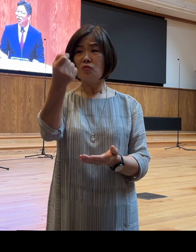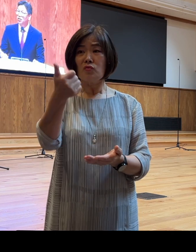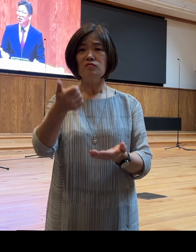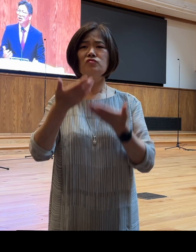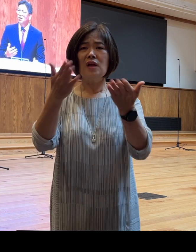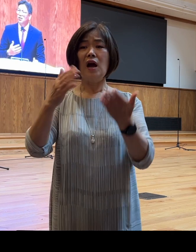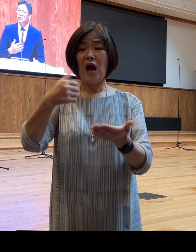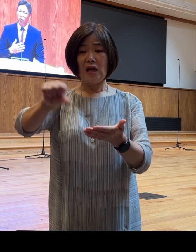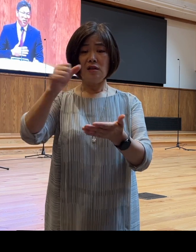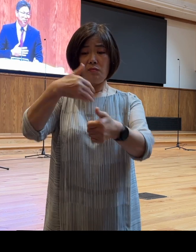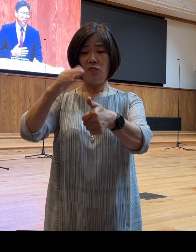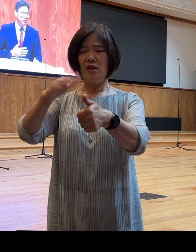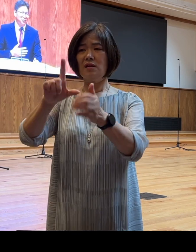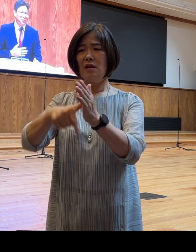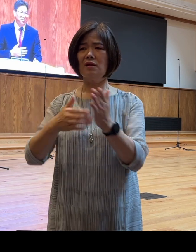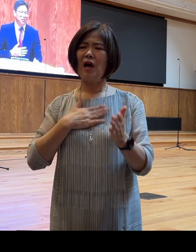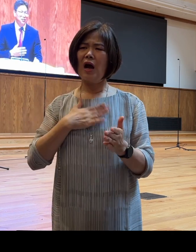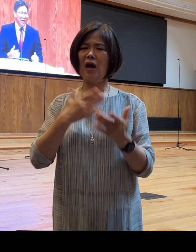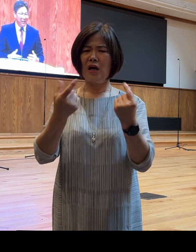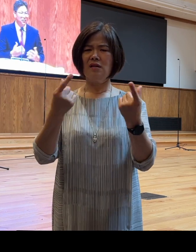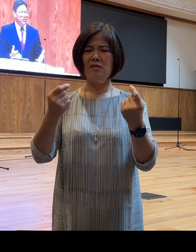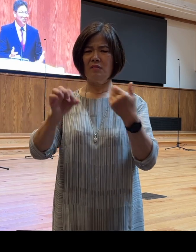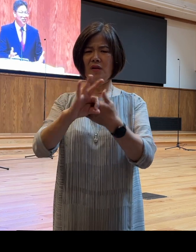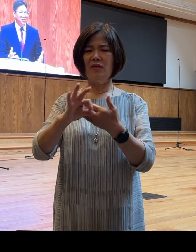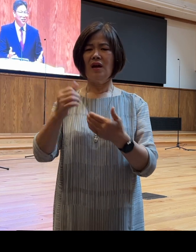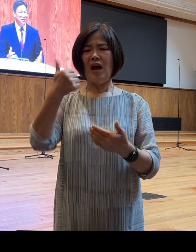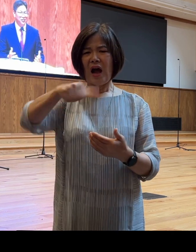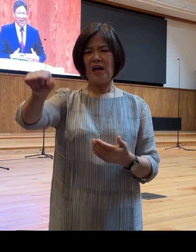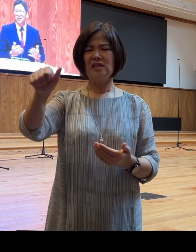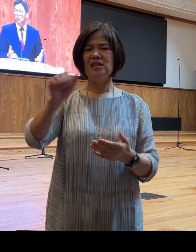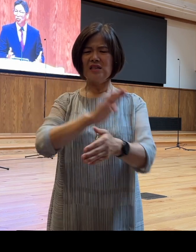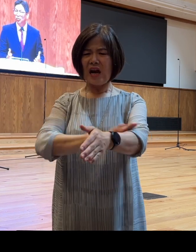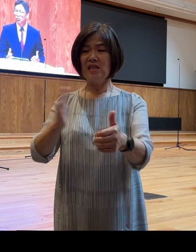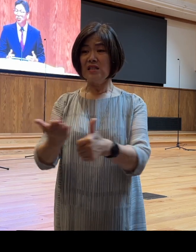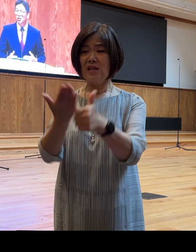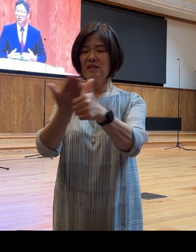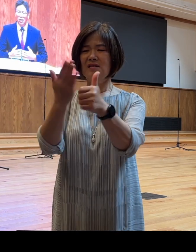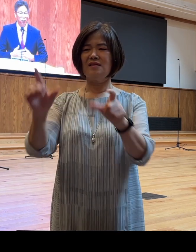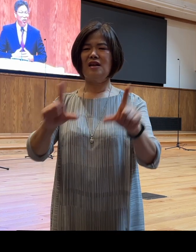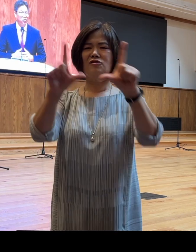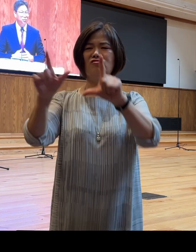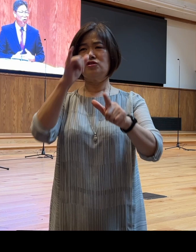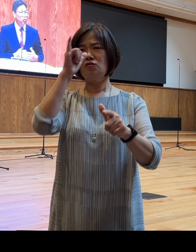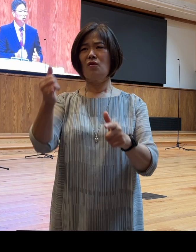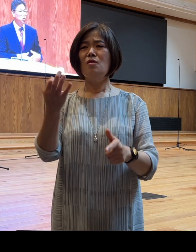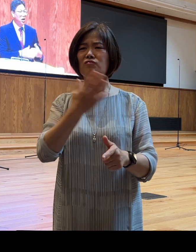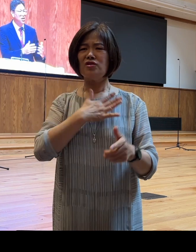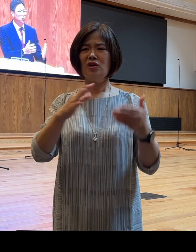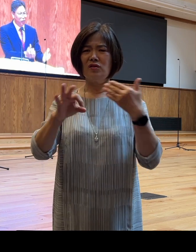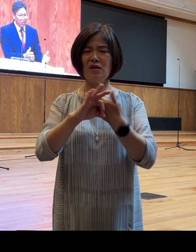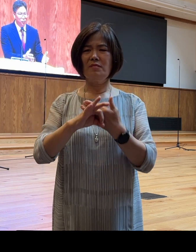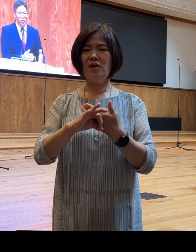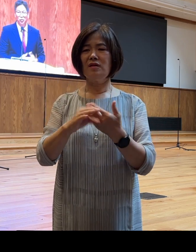저 같으면 그 아들이 잘 살 수 있도록 제가 부자였다면 어느 정도 하인도 딸려 보내고